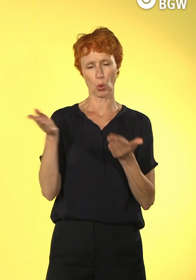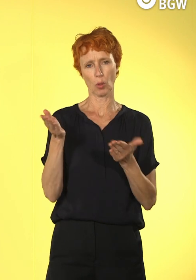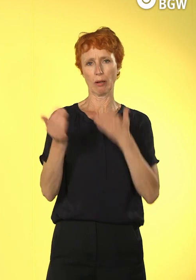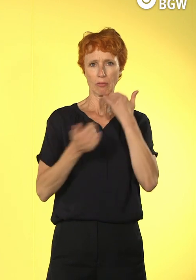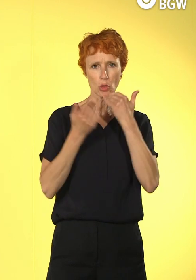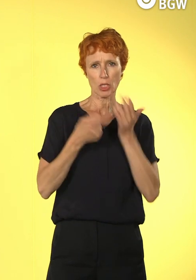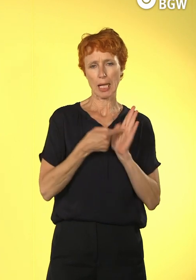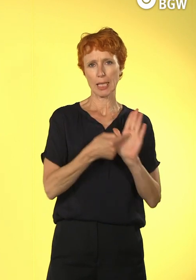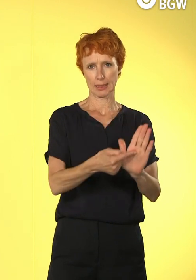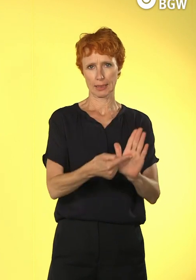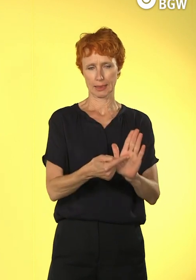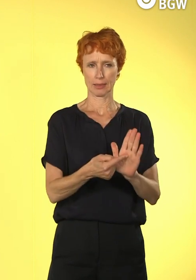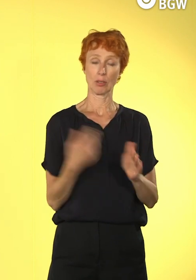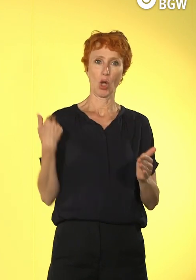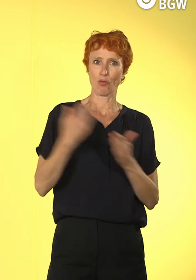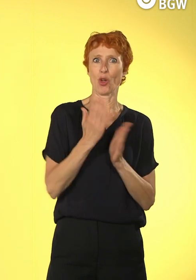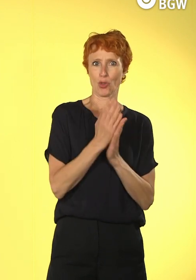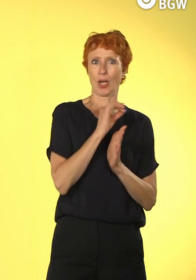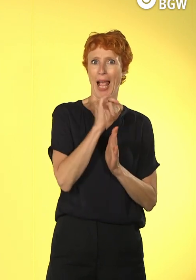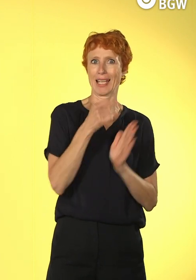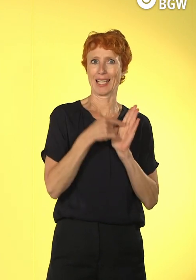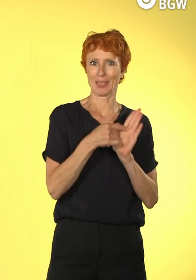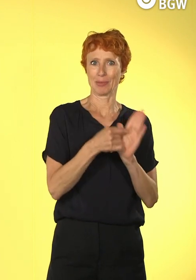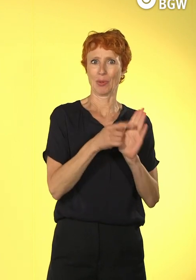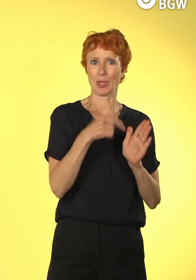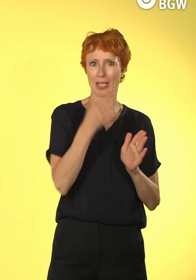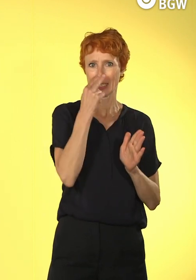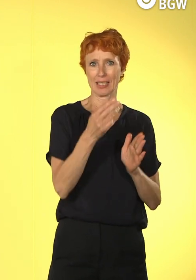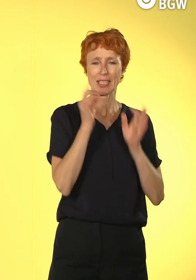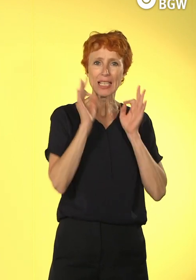Sätze oder ein paar Hinweise dazu geben wollen.